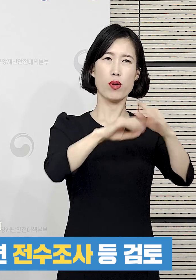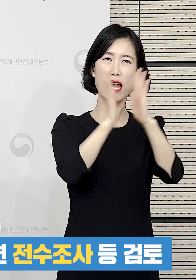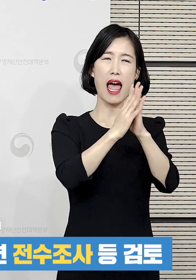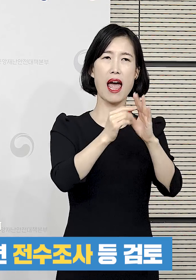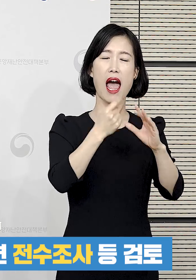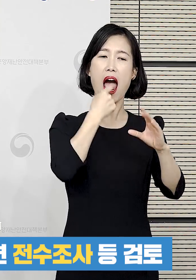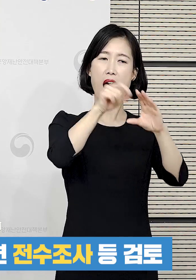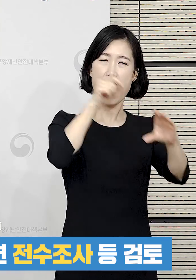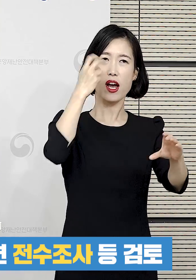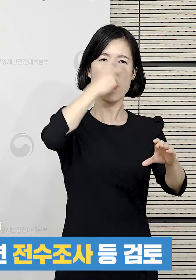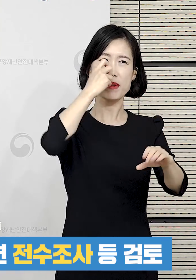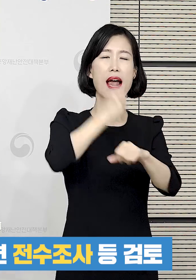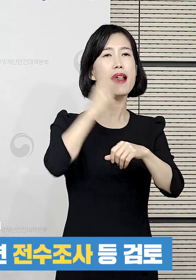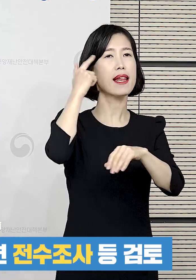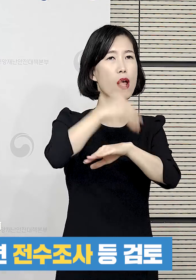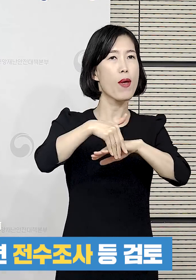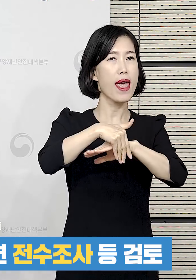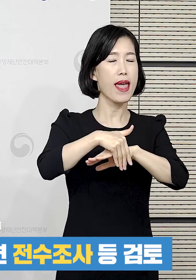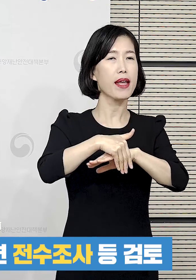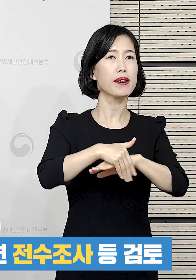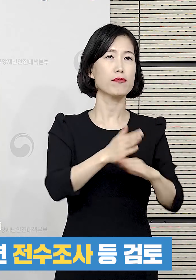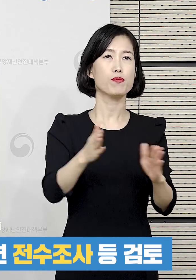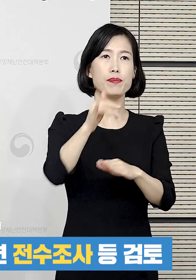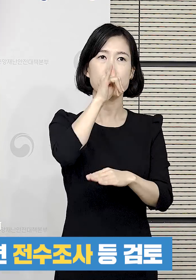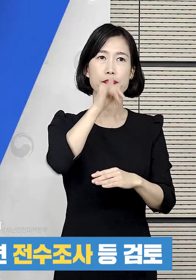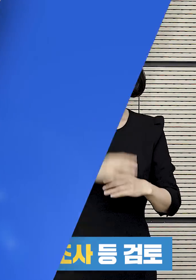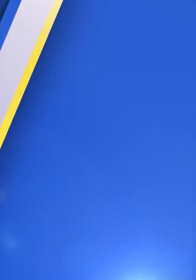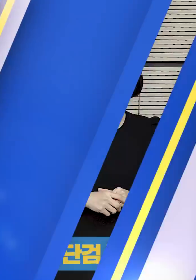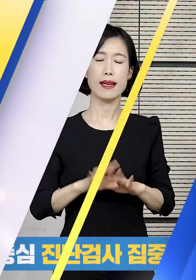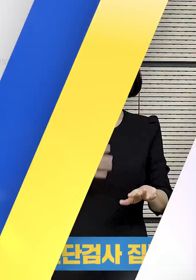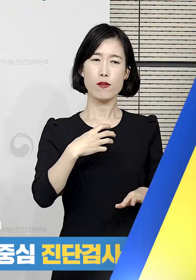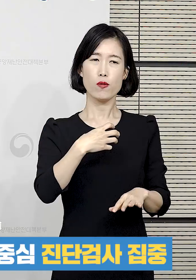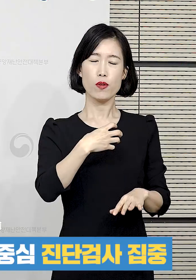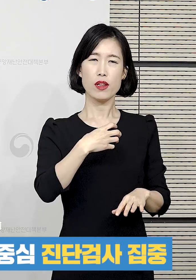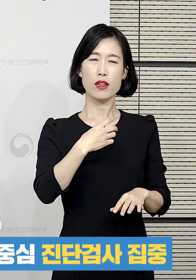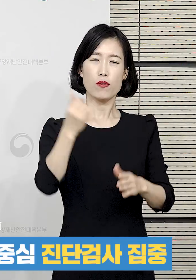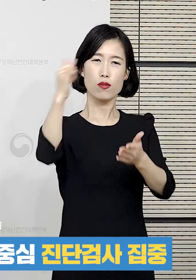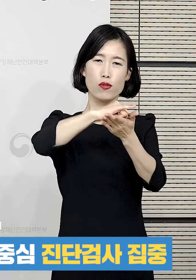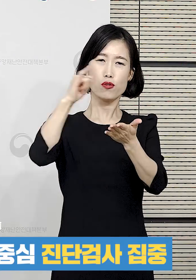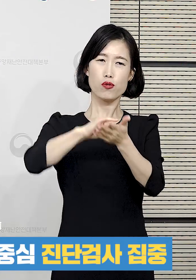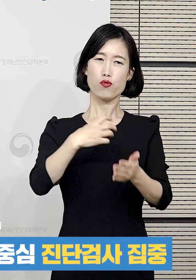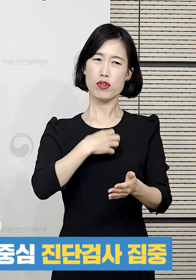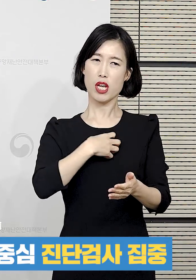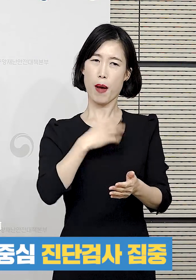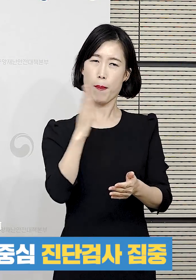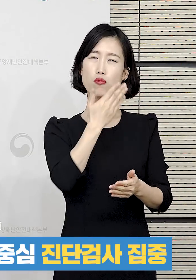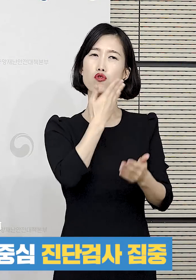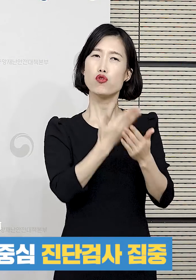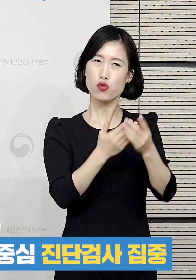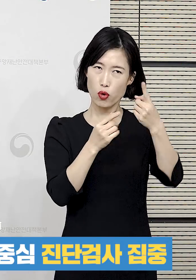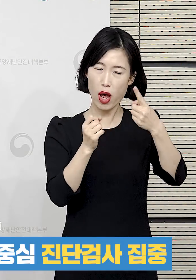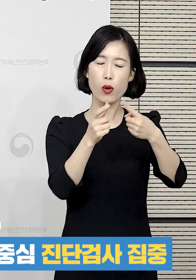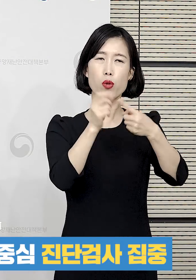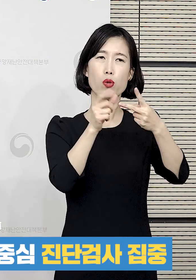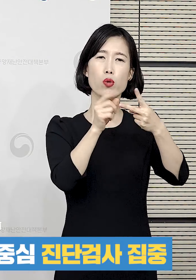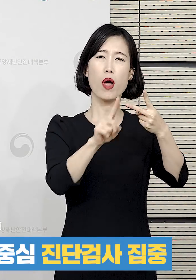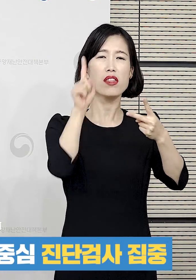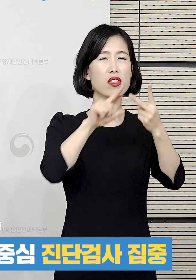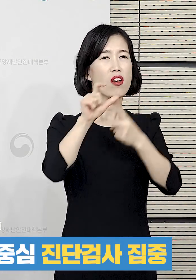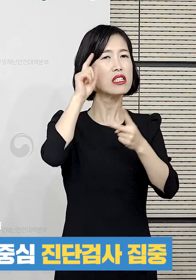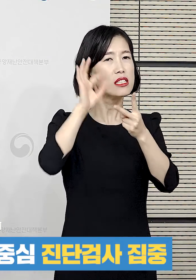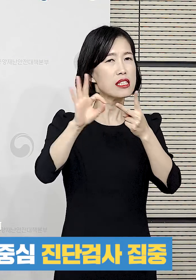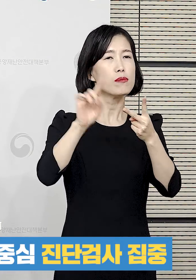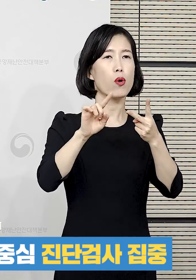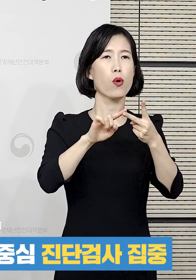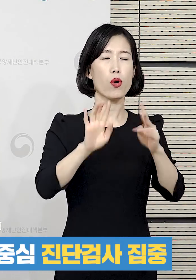전수검사를 적용할 계획입니다. 위험도도 중요하고 또 하나 기자분들이 함께 고려해 주셔야 되는